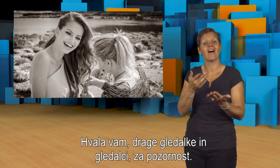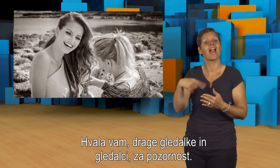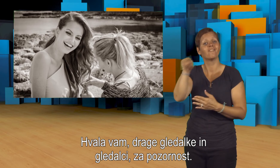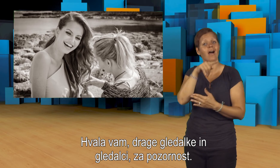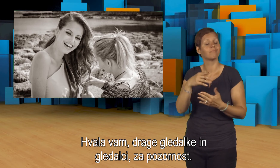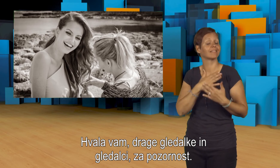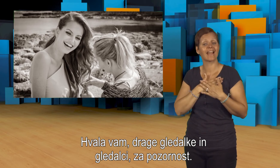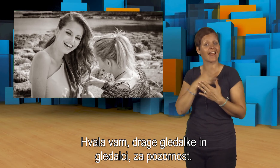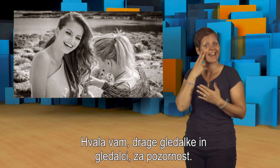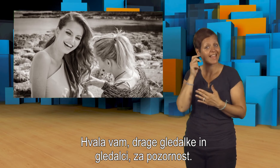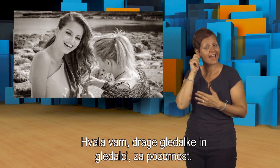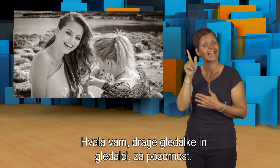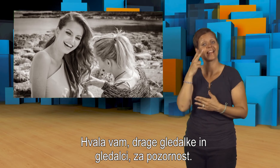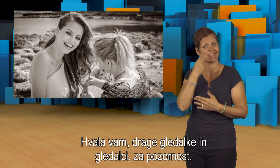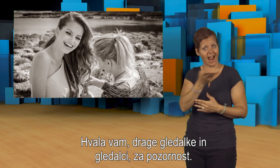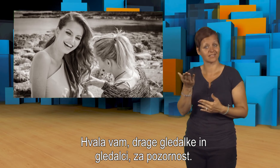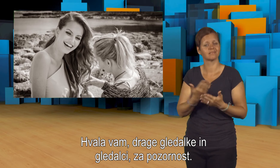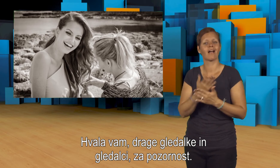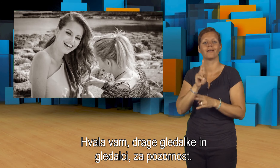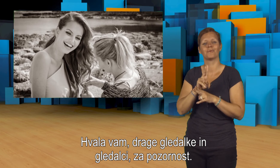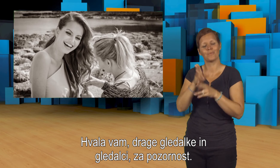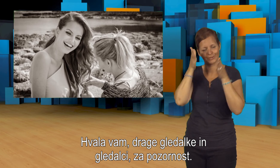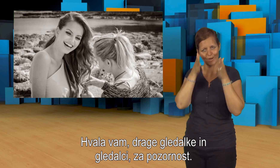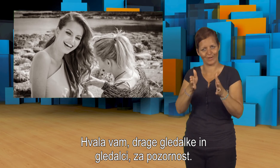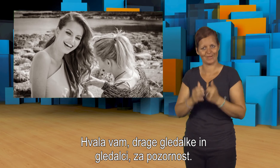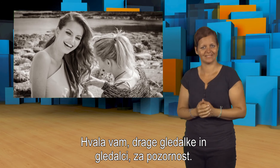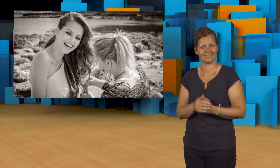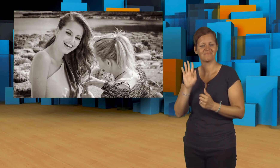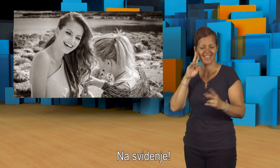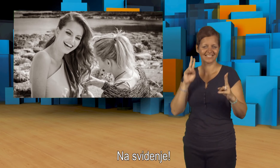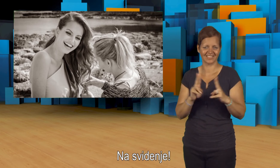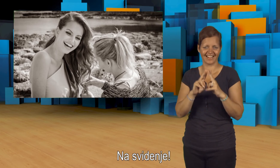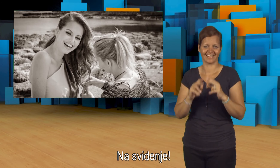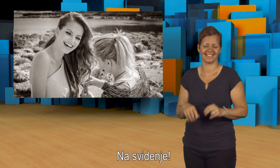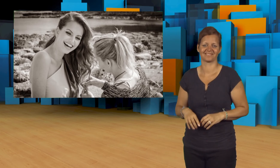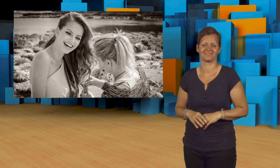Hvala vam, drage gledavke in gledavci, za pozornost. Na svidenje.